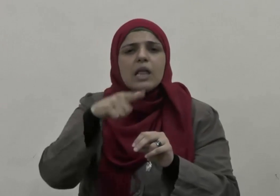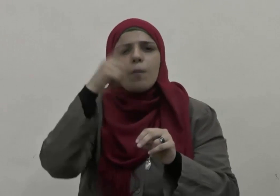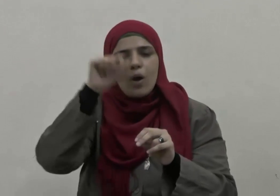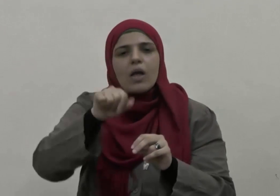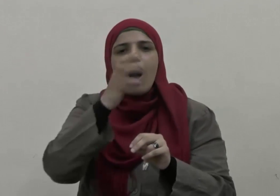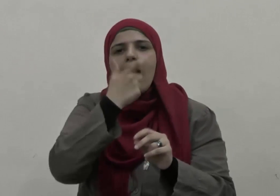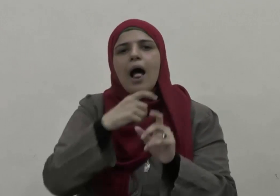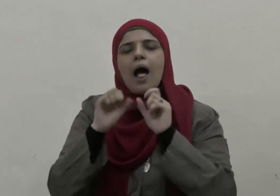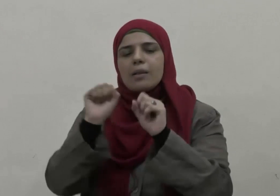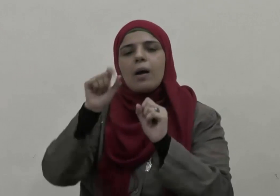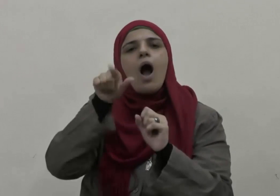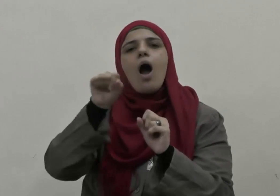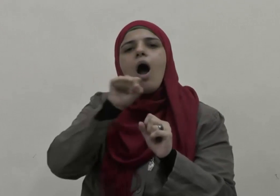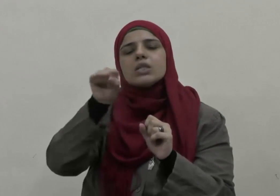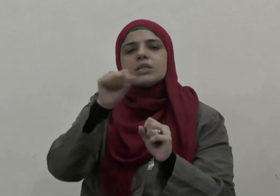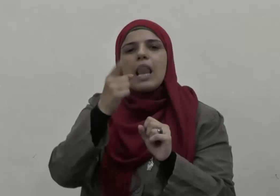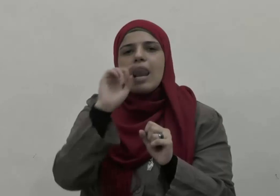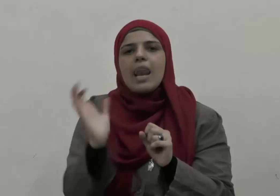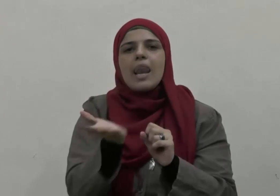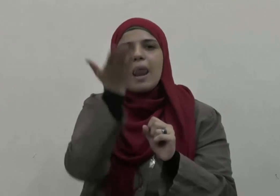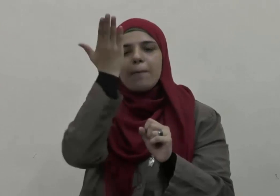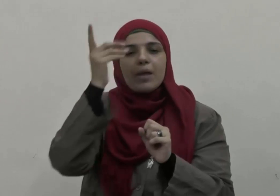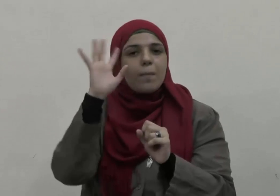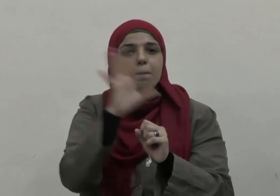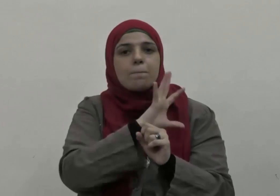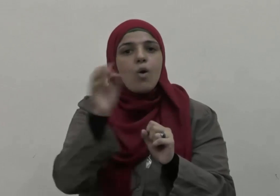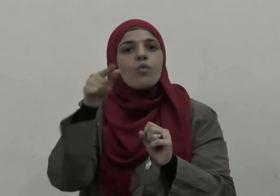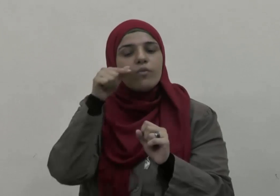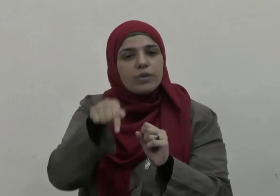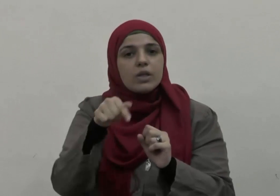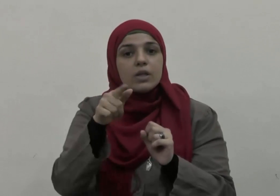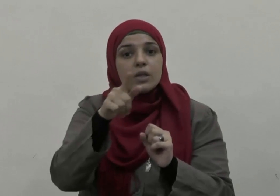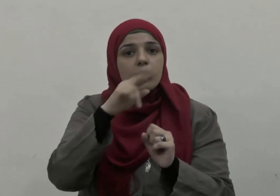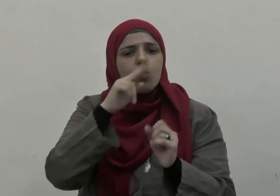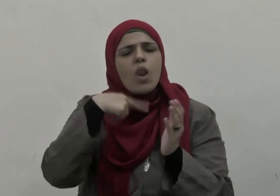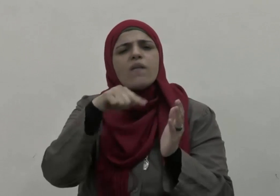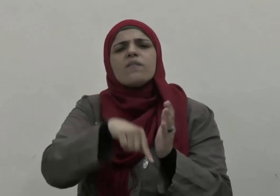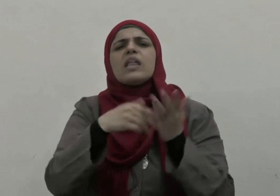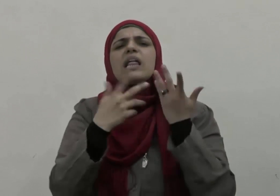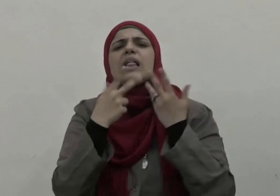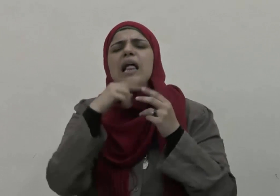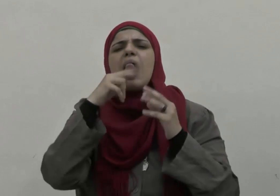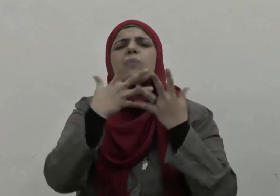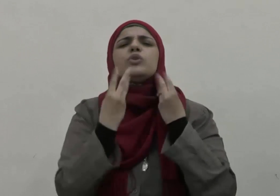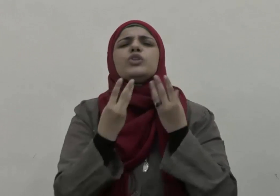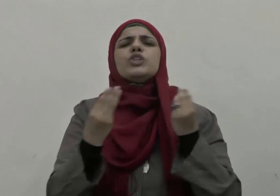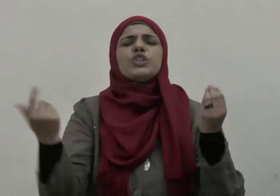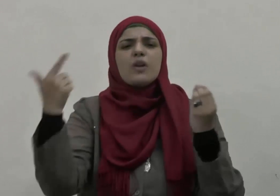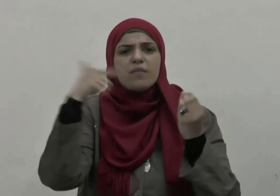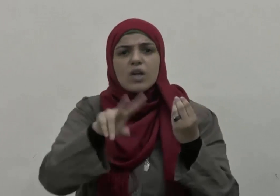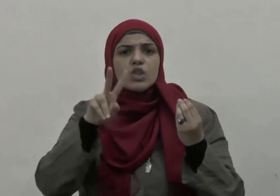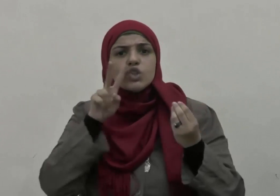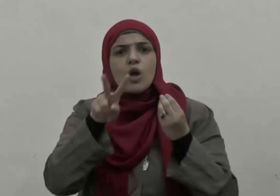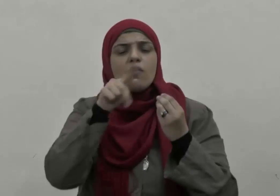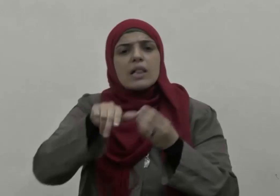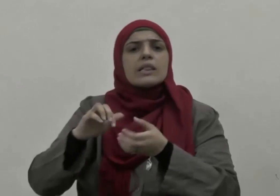في السيرة النبوية العطرة يرى فيها صفحات مشرقة من